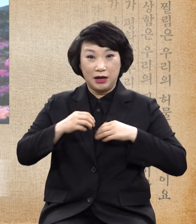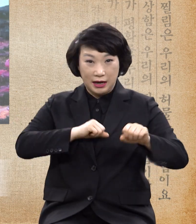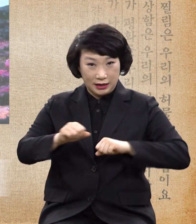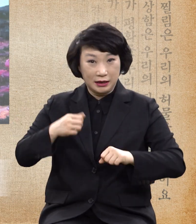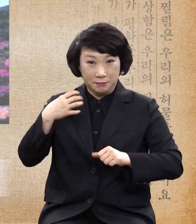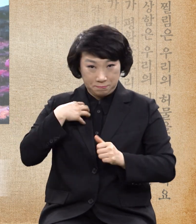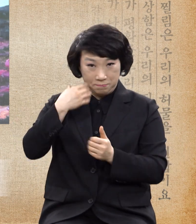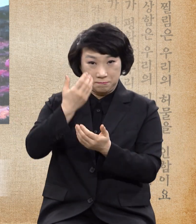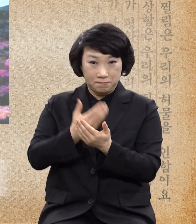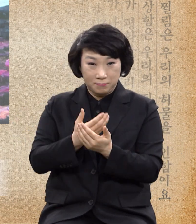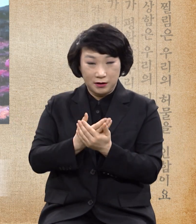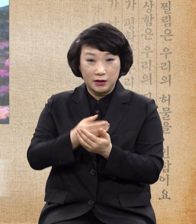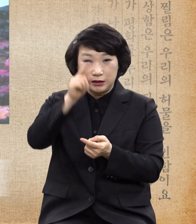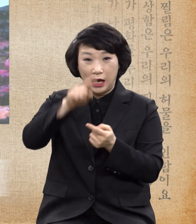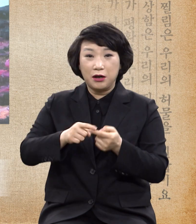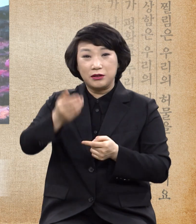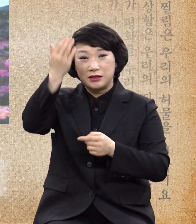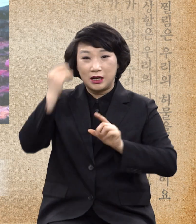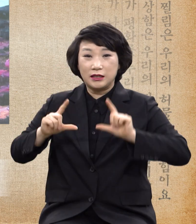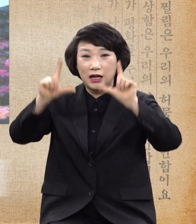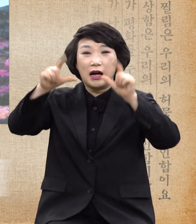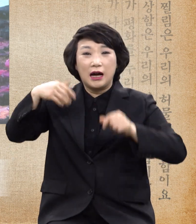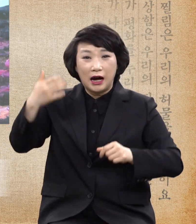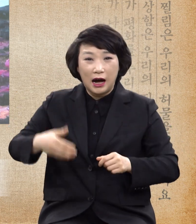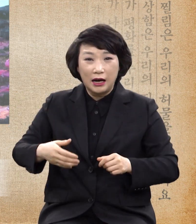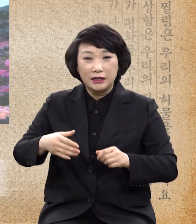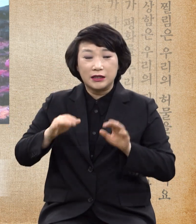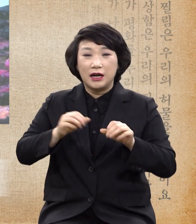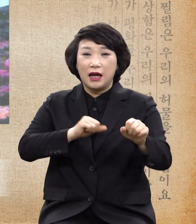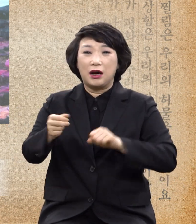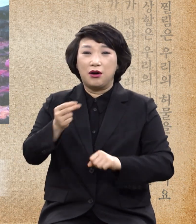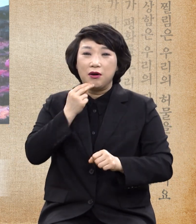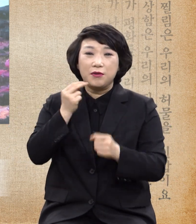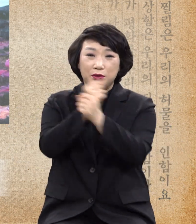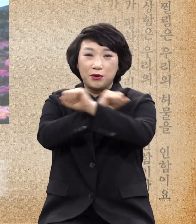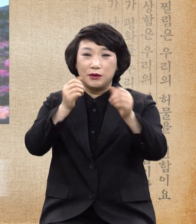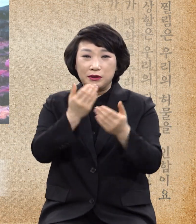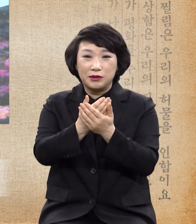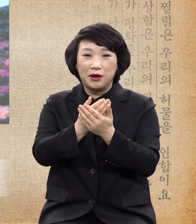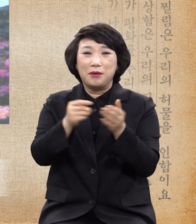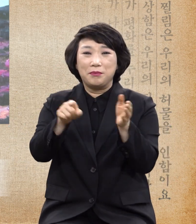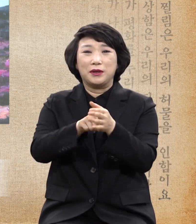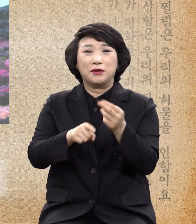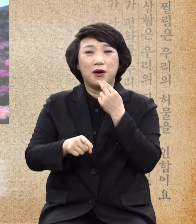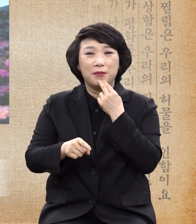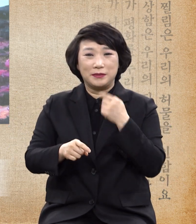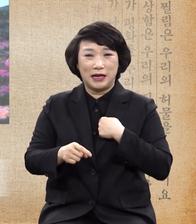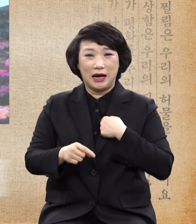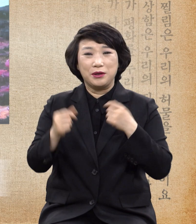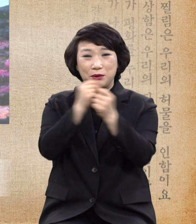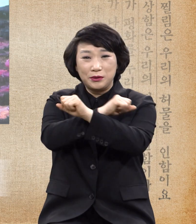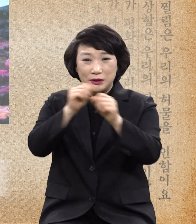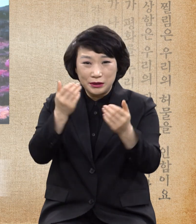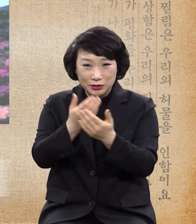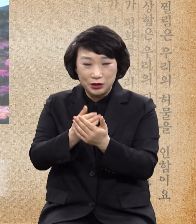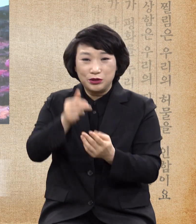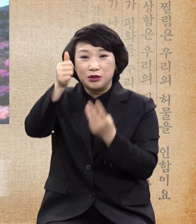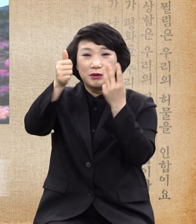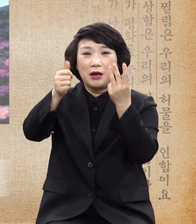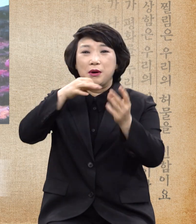그렇게 못함을 용서하옵소서 믿음 없음을 용서하옵소서 주여 삼창하고